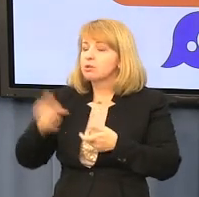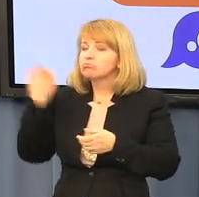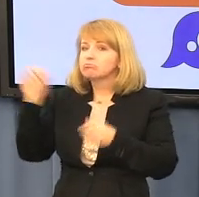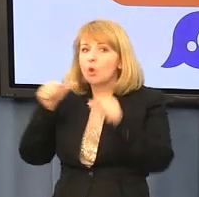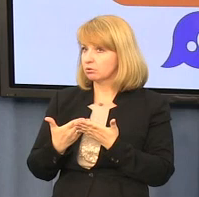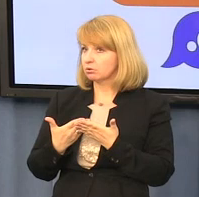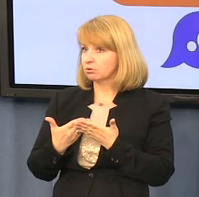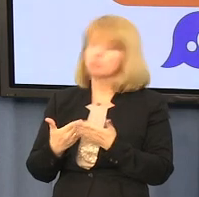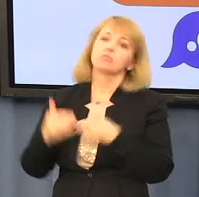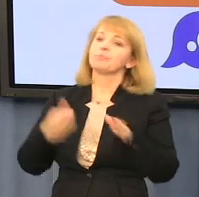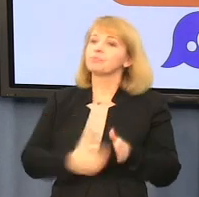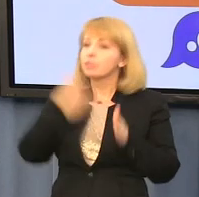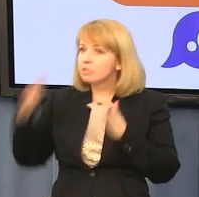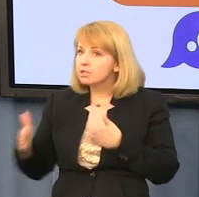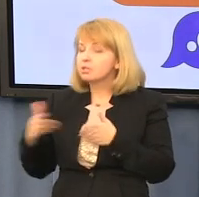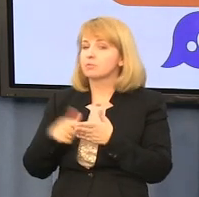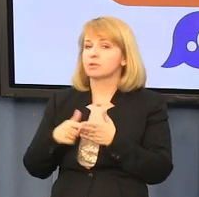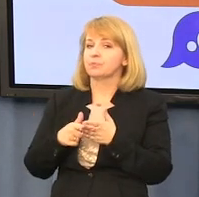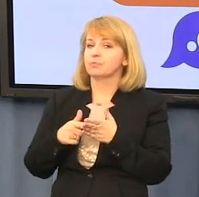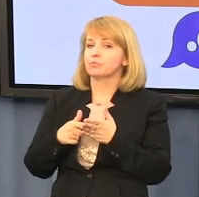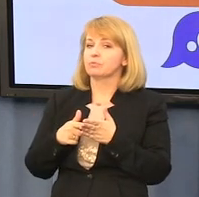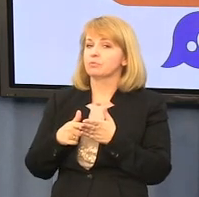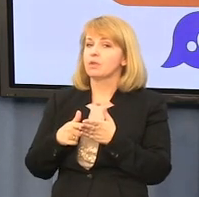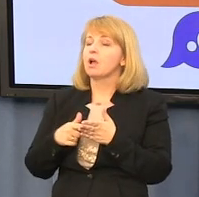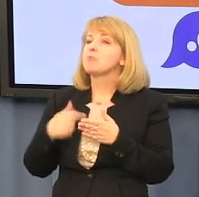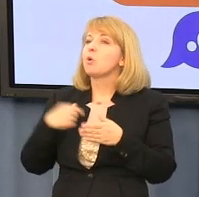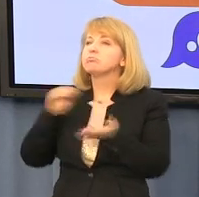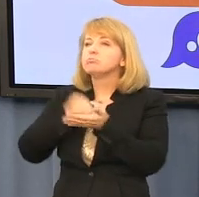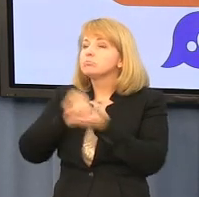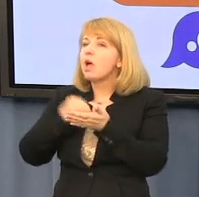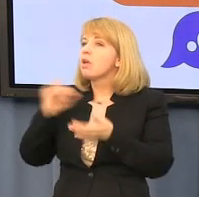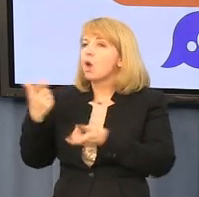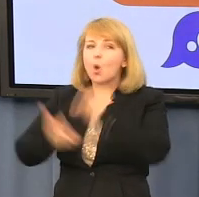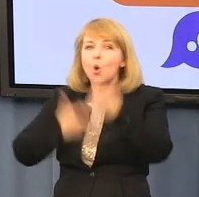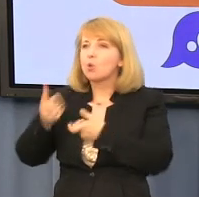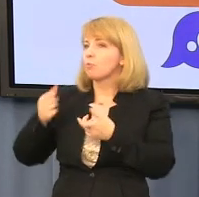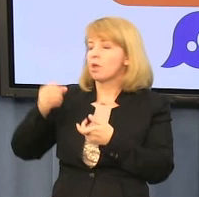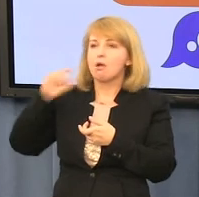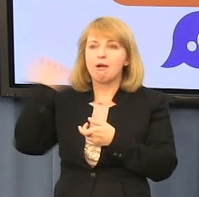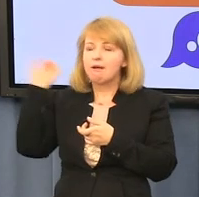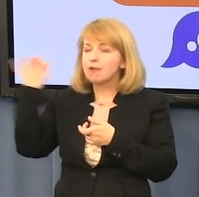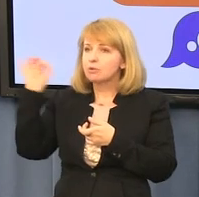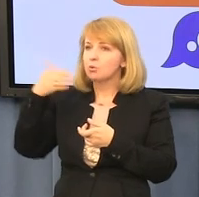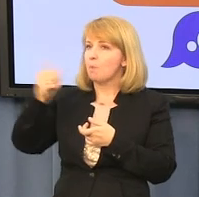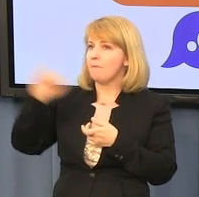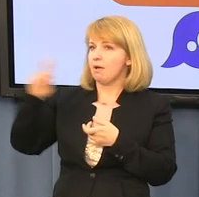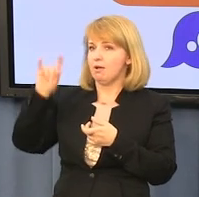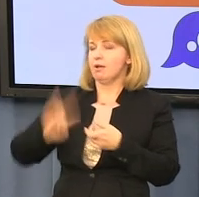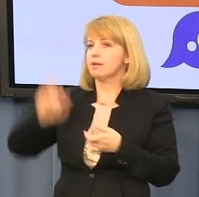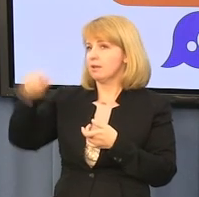rządem. Następna sprawa to praktyka postępowania Radia Maryja, które oficjalnie